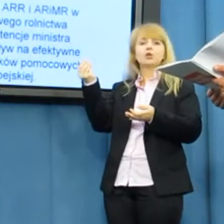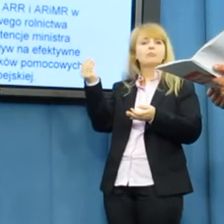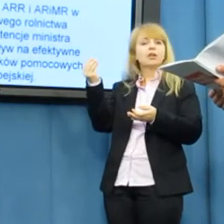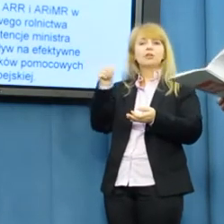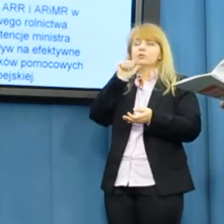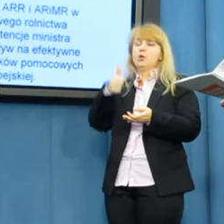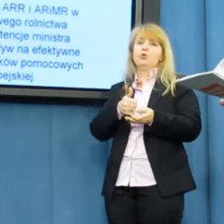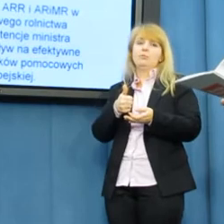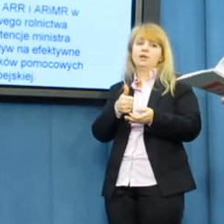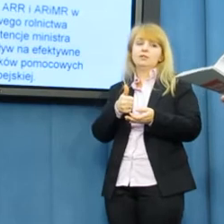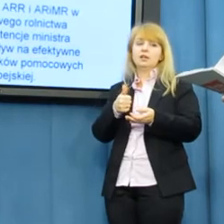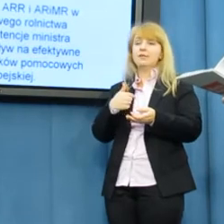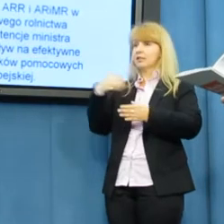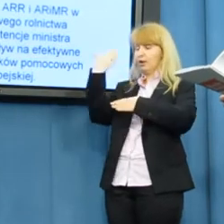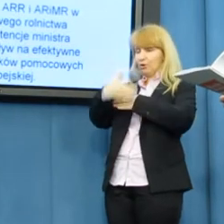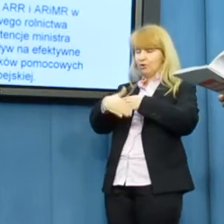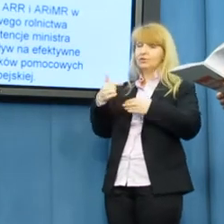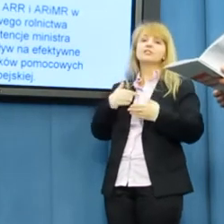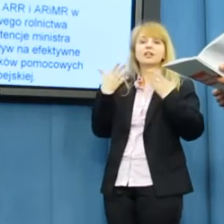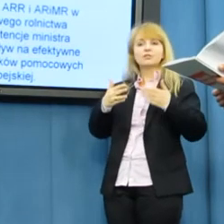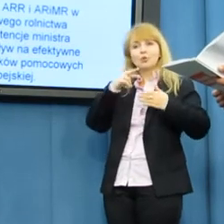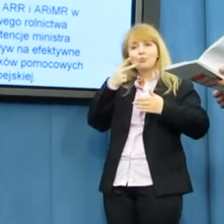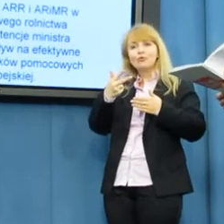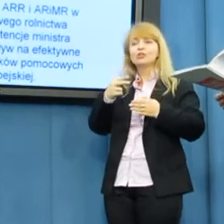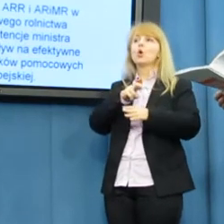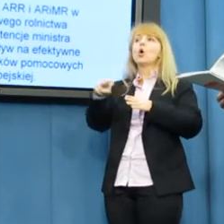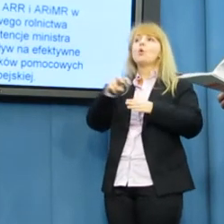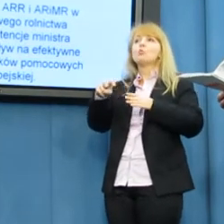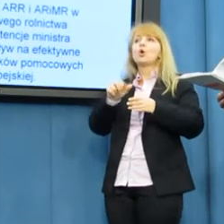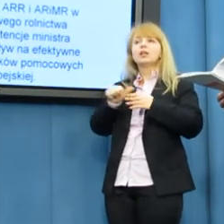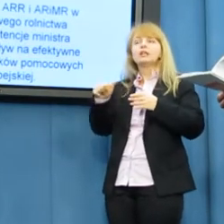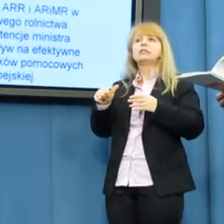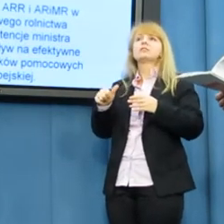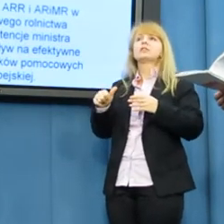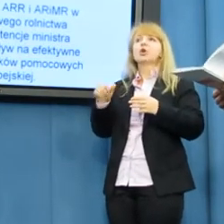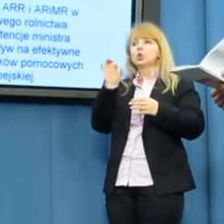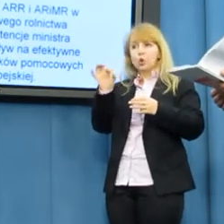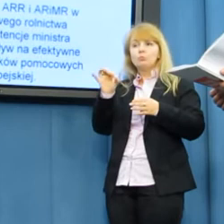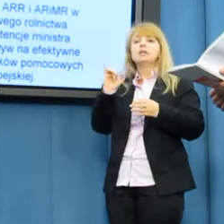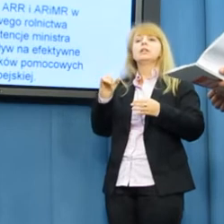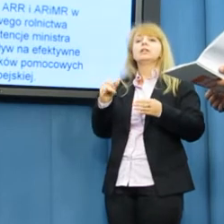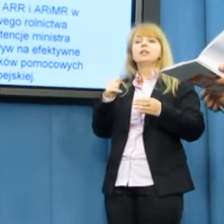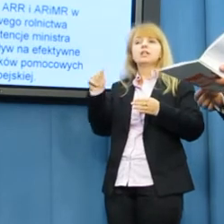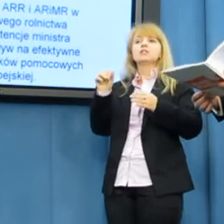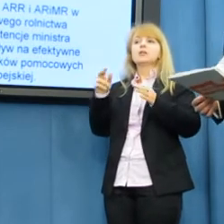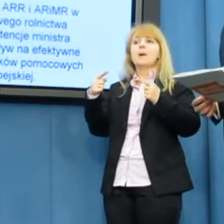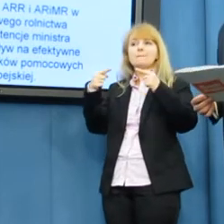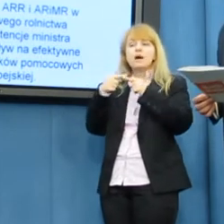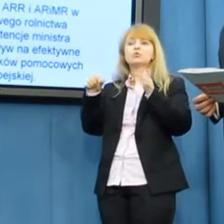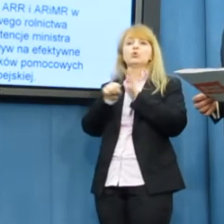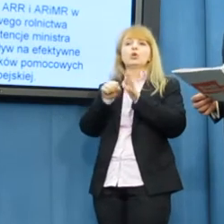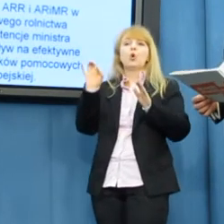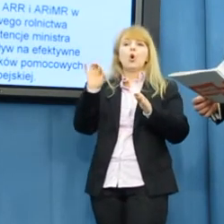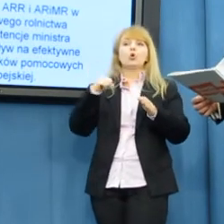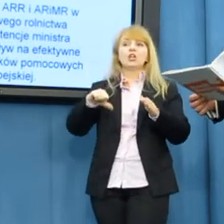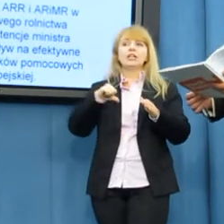chciałbym jeszcze dodać, że projekt spełnia oczekiwania Komisji Europejskiej. Nie jest sprzeczny z